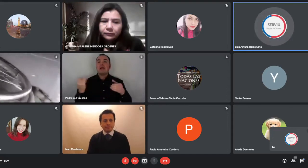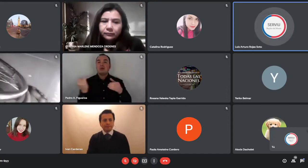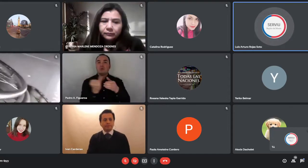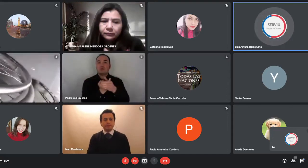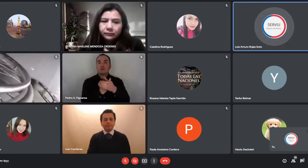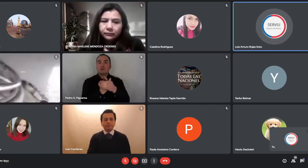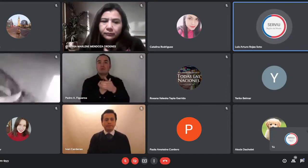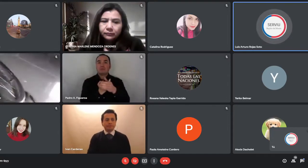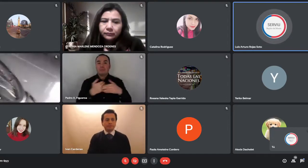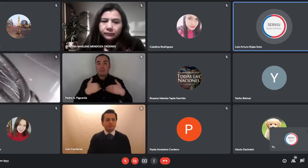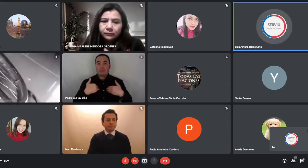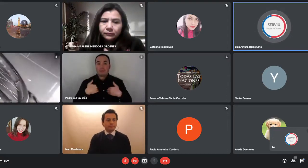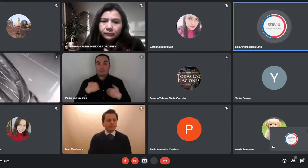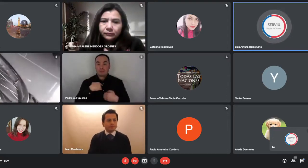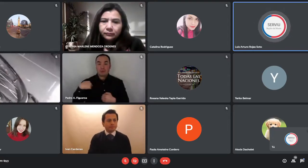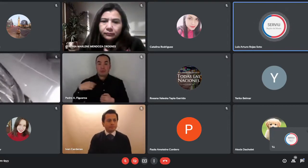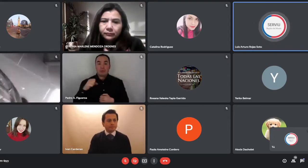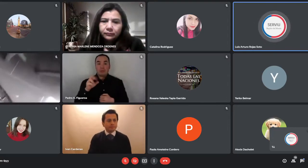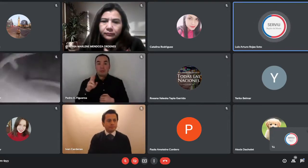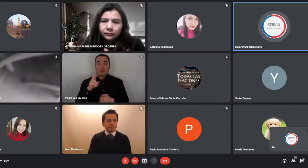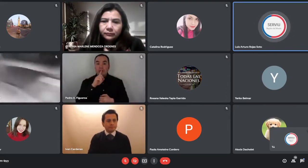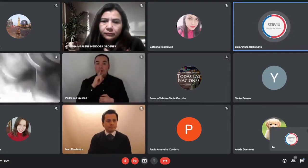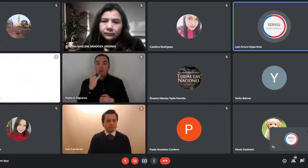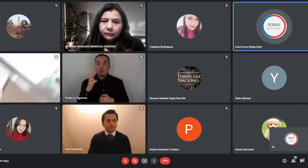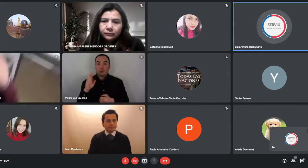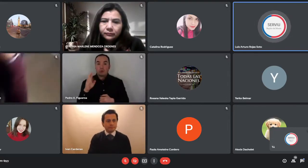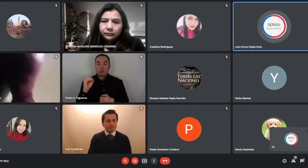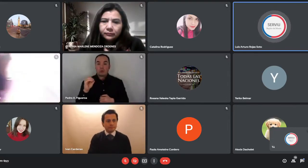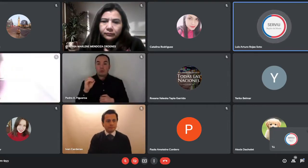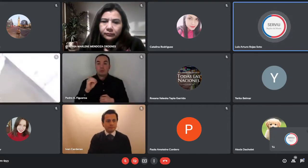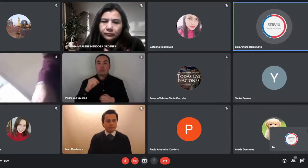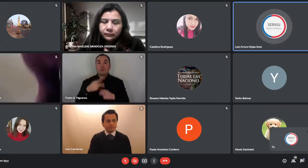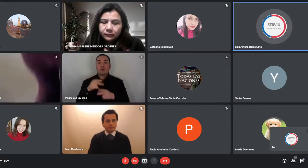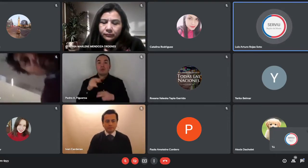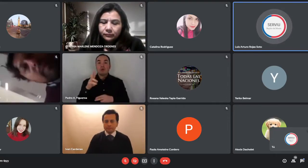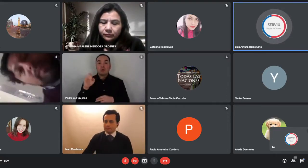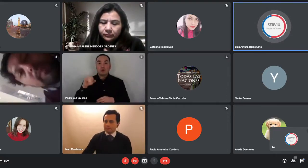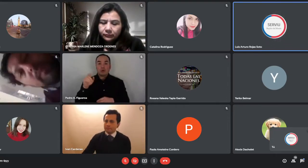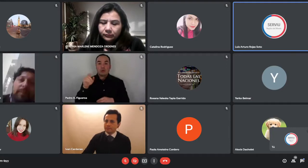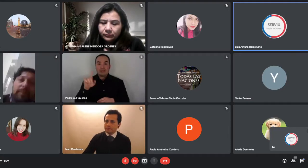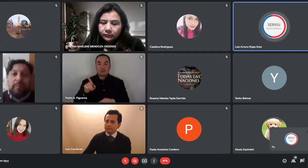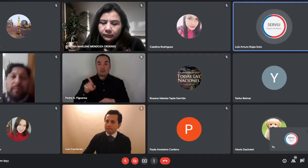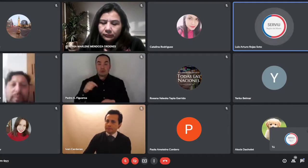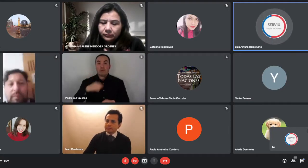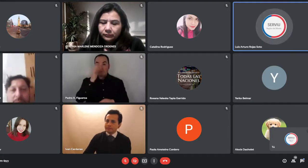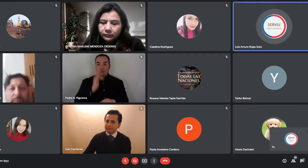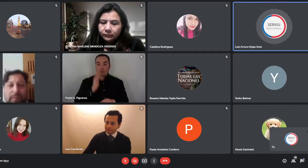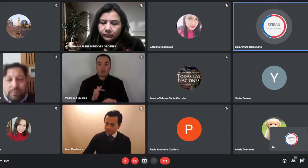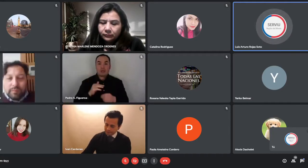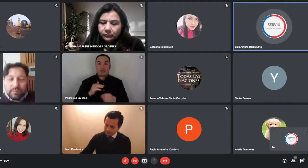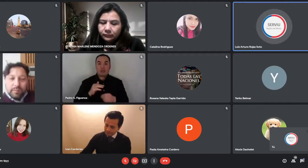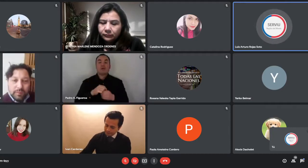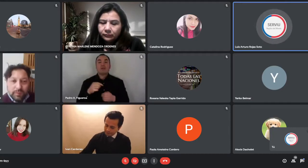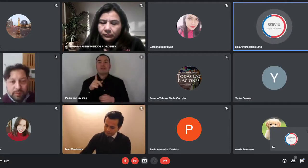funcionario del Servio Región del Maule, de la unidad de participación ciudadana y comunicaciones y nos acompaña también